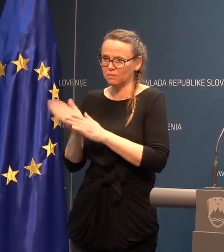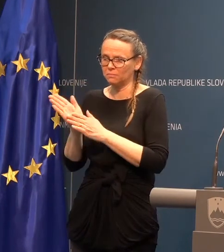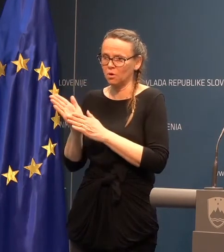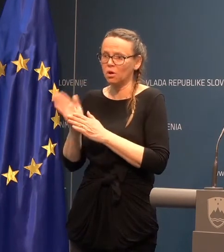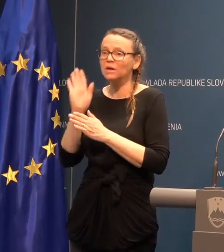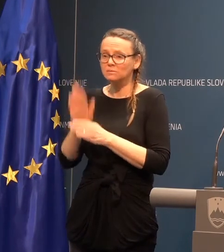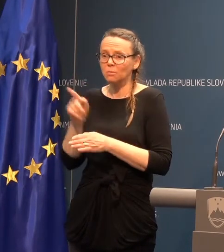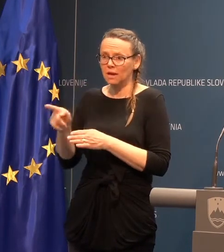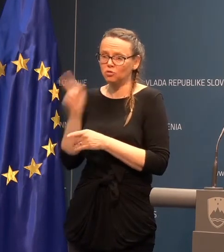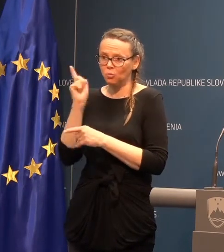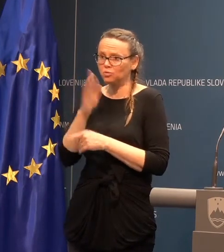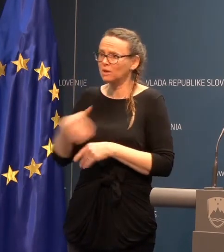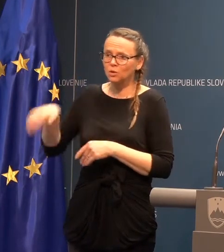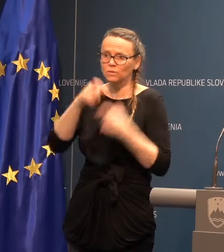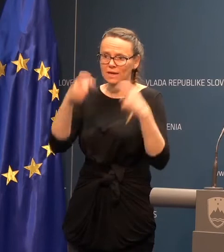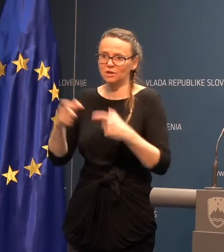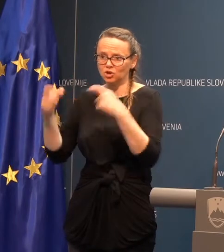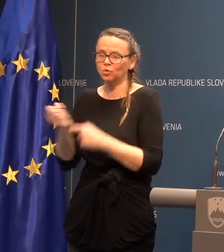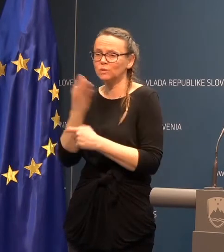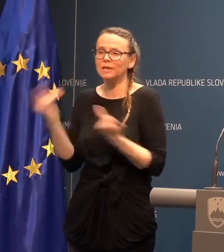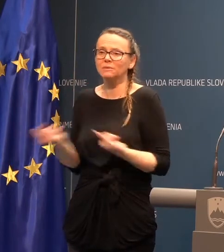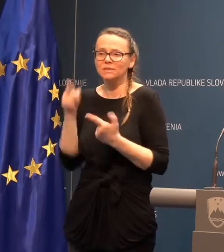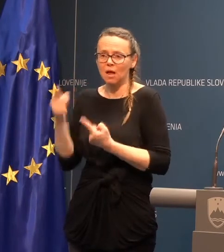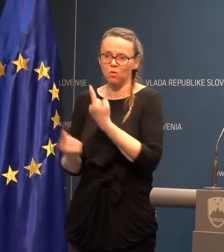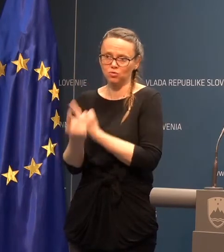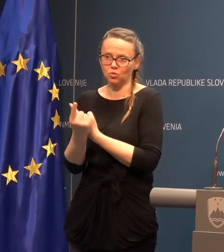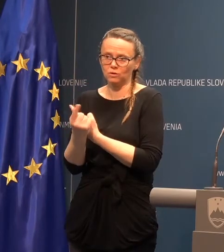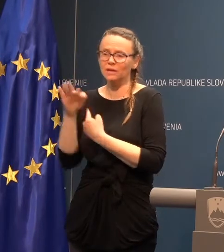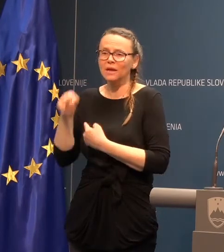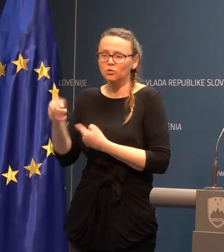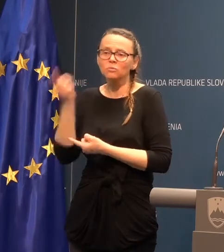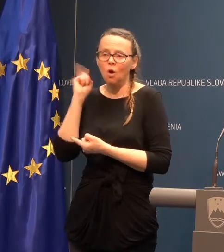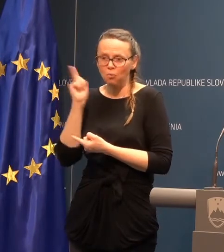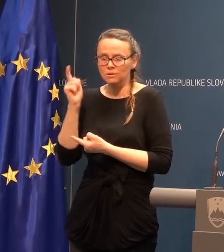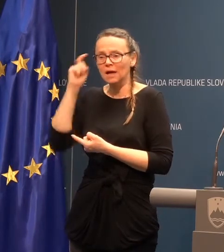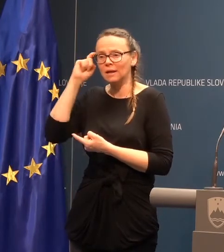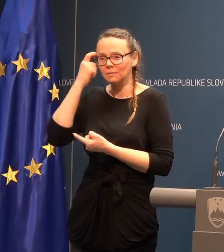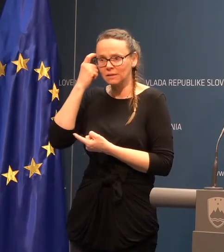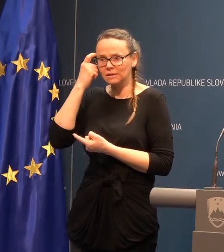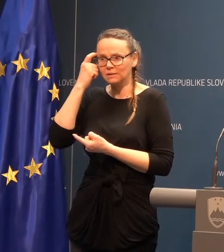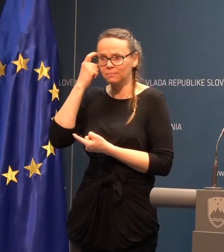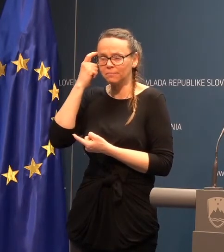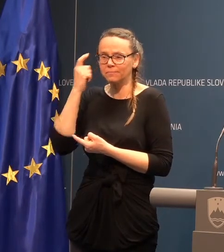ukuzorili vse inštitucije, kjer bi se to lahko zgodilo oziroma smo na to ukuzarjali, kot mislim, da smo,